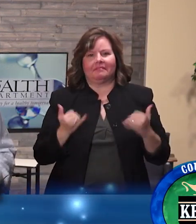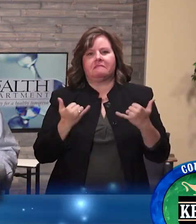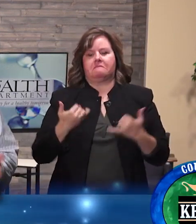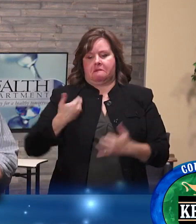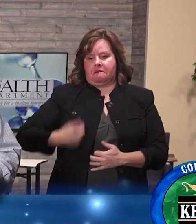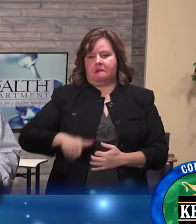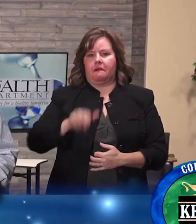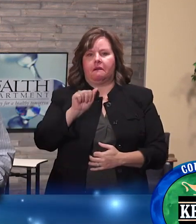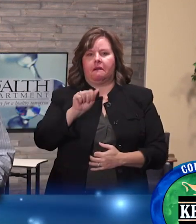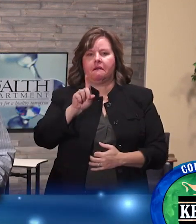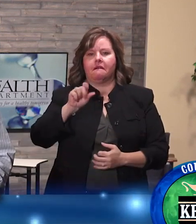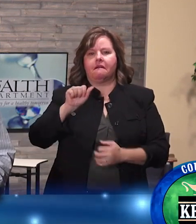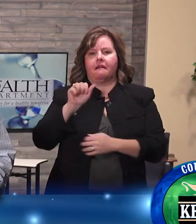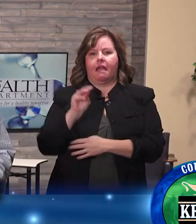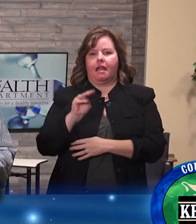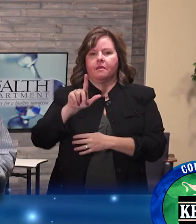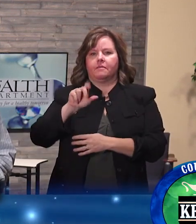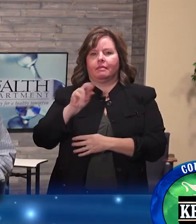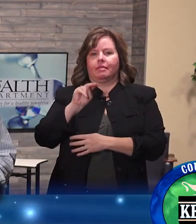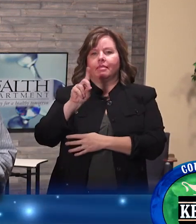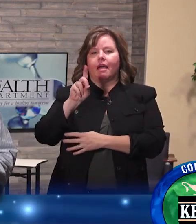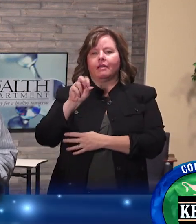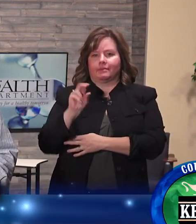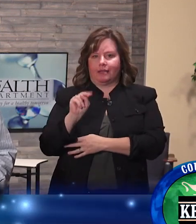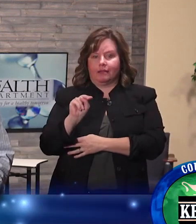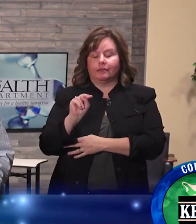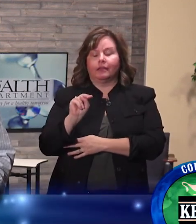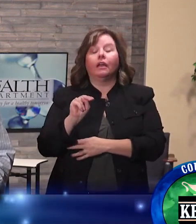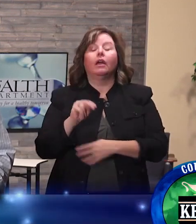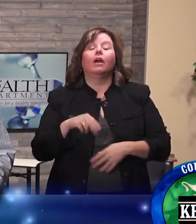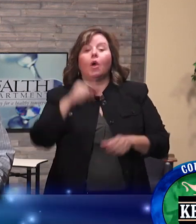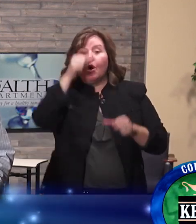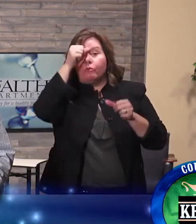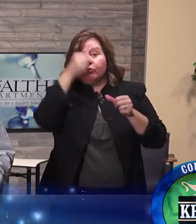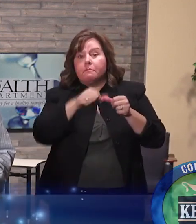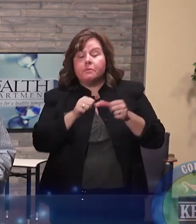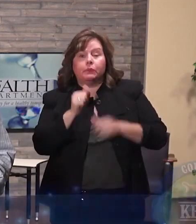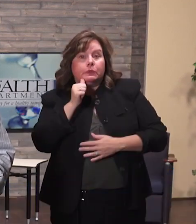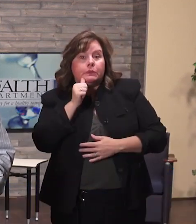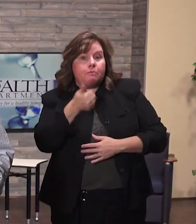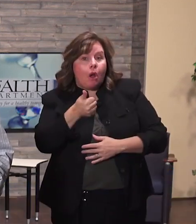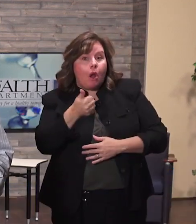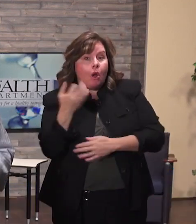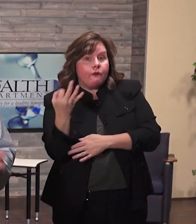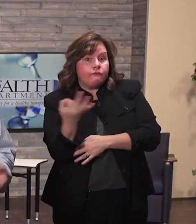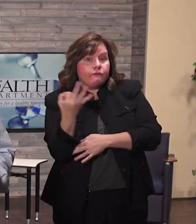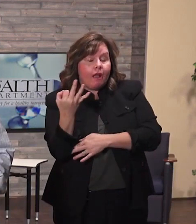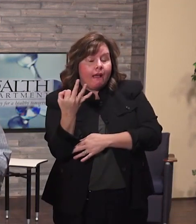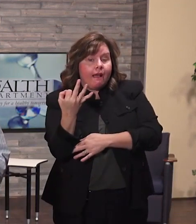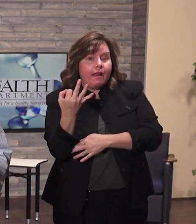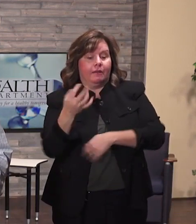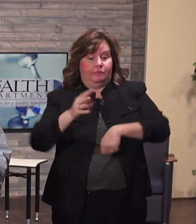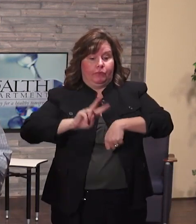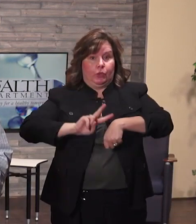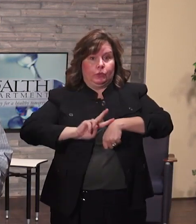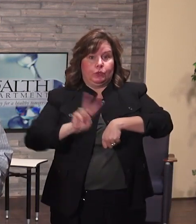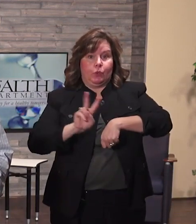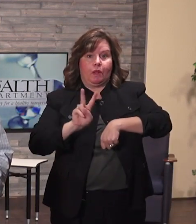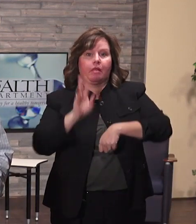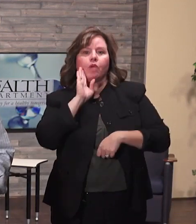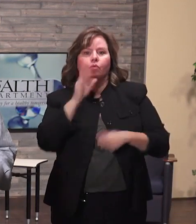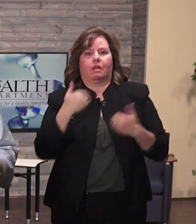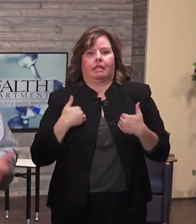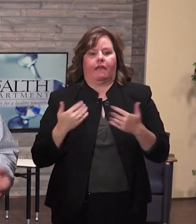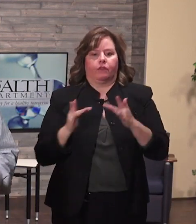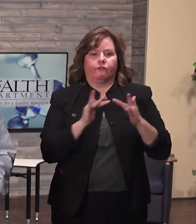Una vez más, jugar al aire libre es bueno. Queremos animar a los niños a salir y jugar, que es importante para su